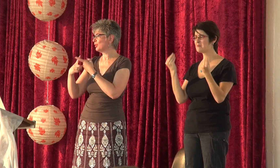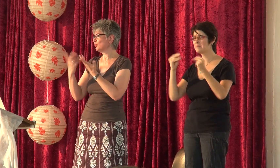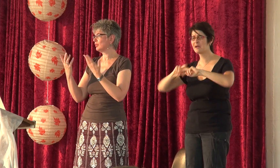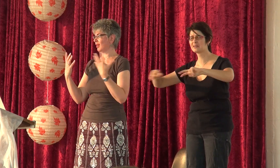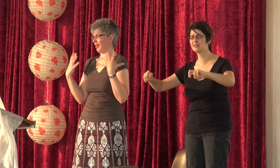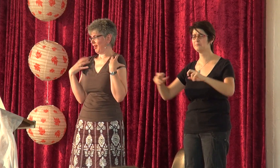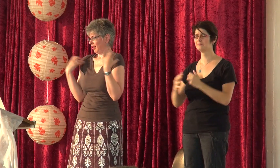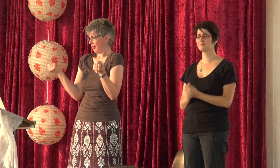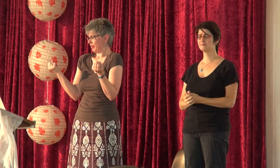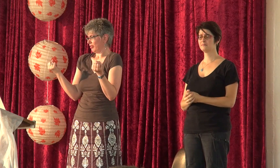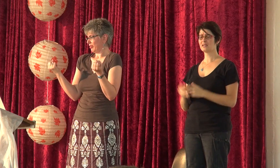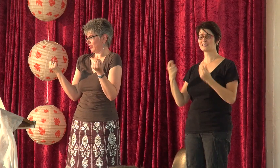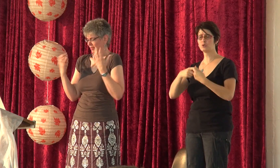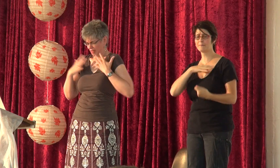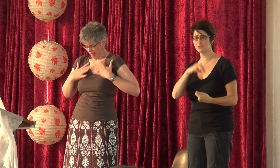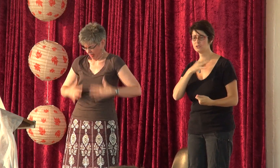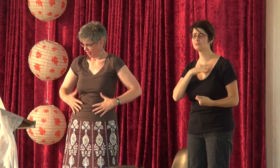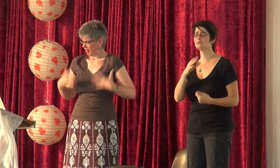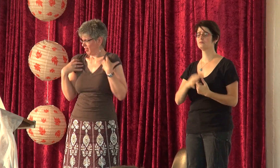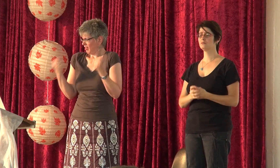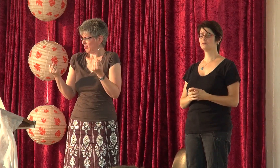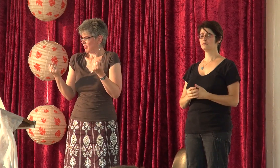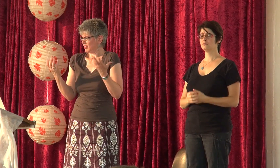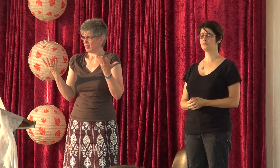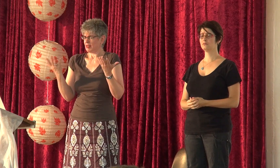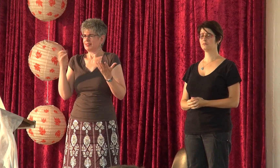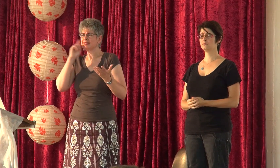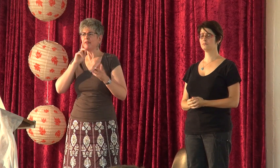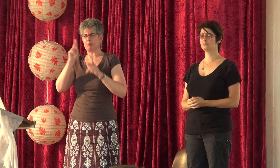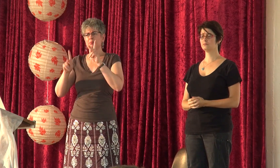יש הרבה מאוד מחקרים הרבה מאוד אנשים שקשורים לשירותי בריאות